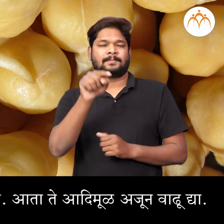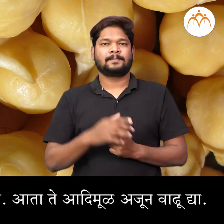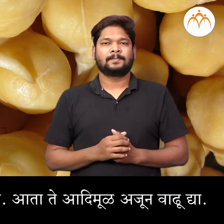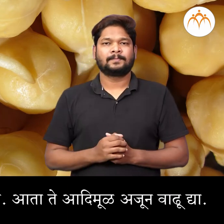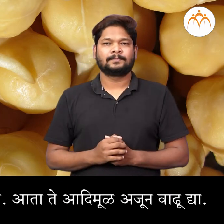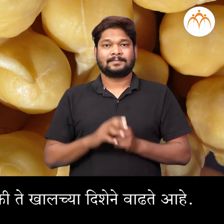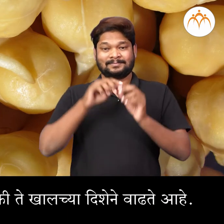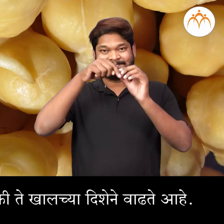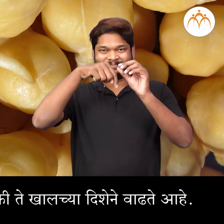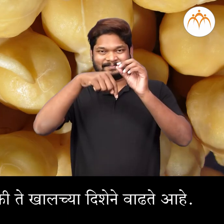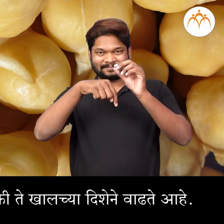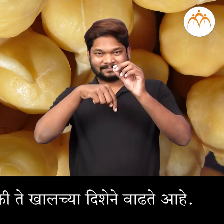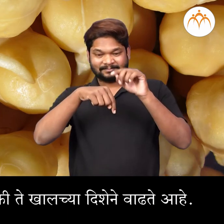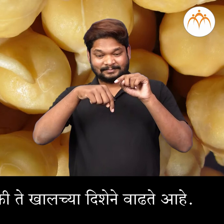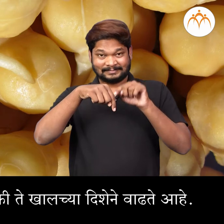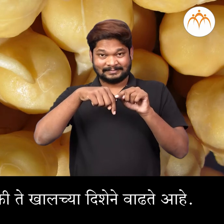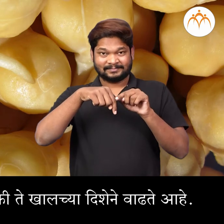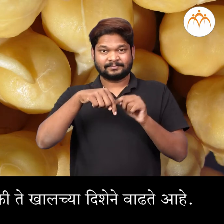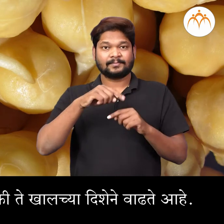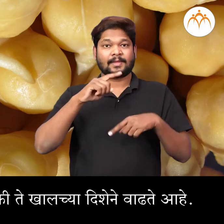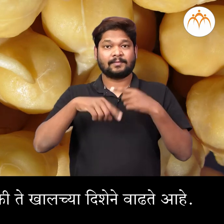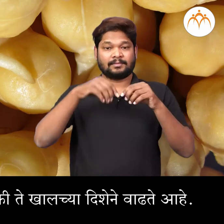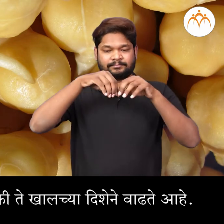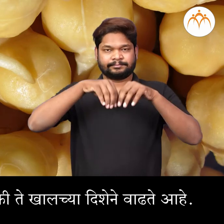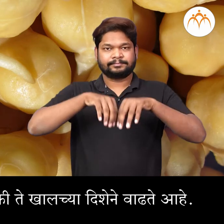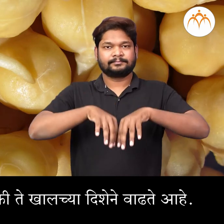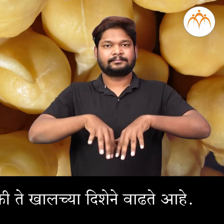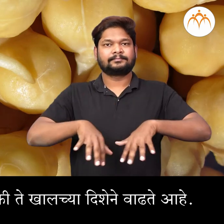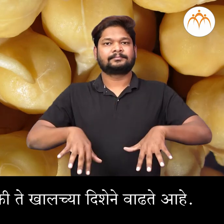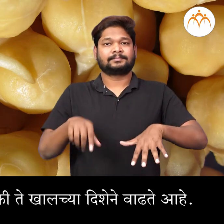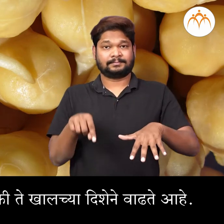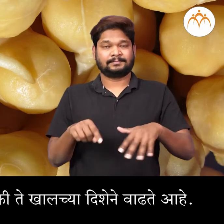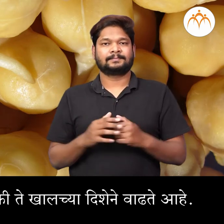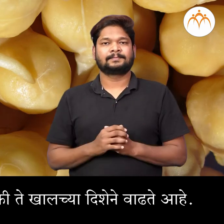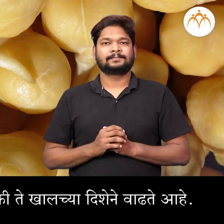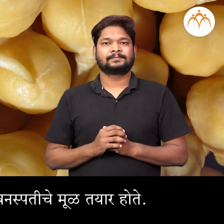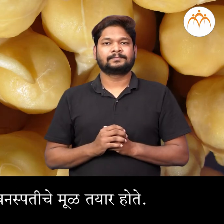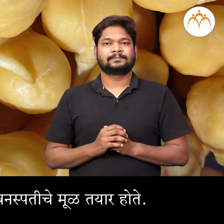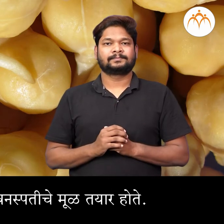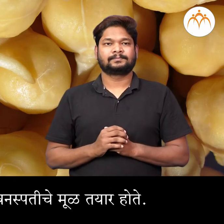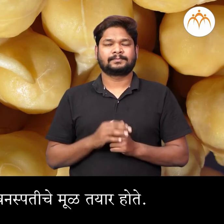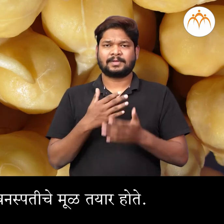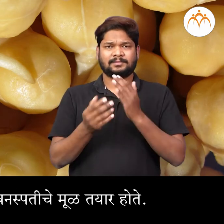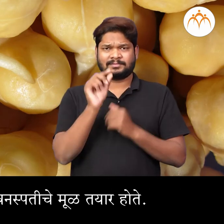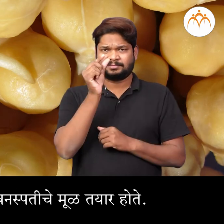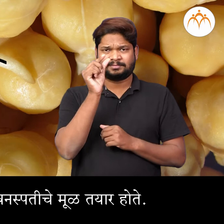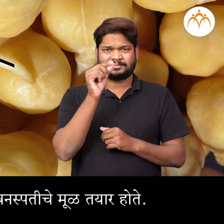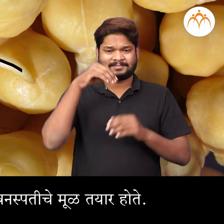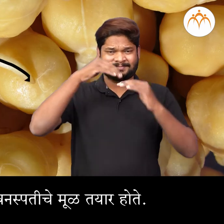द्या। तुम्हला आसे लक्षा तील कि ते खालचा दिशेने वाडते है। है आदी मूल वाडून वनस्पतीचे मूल